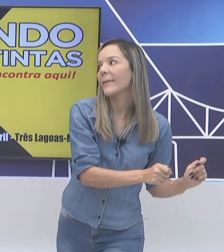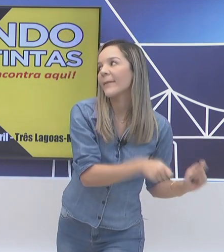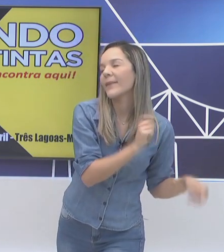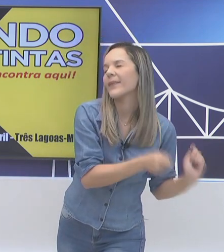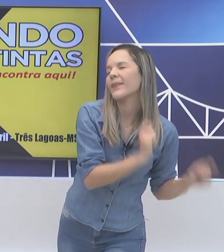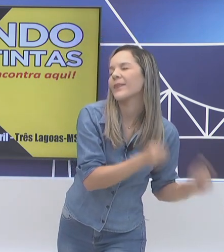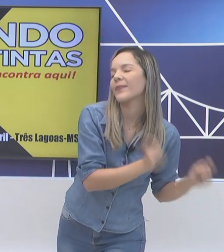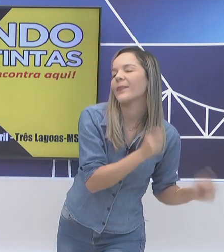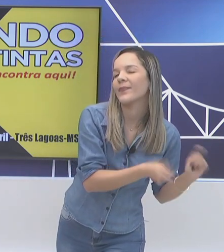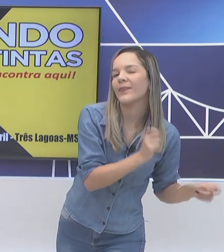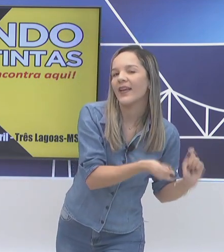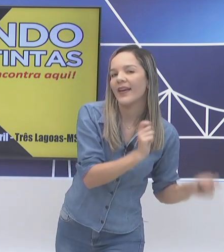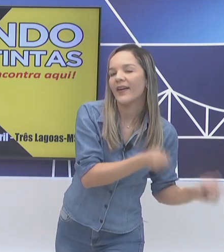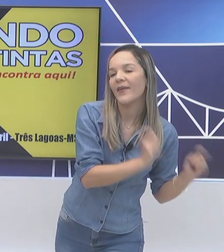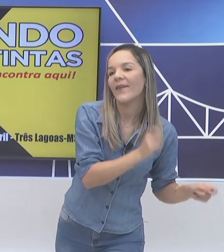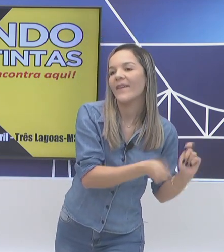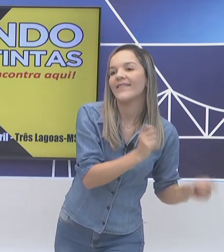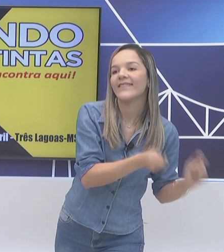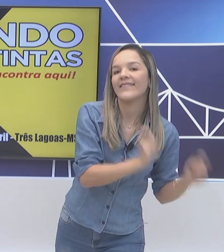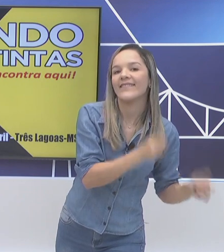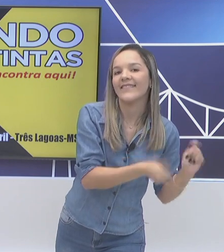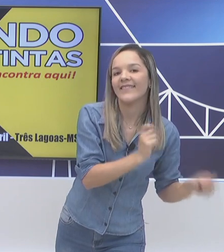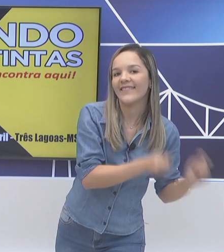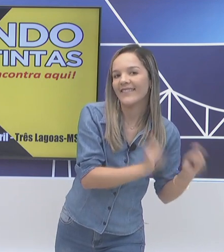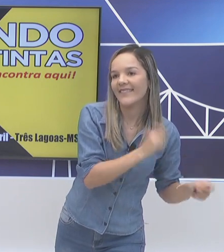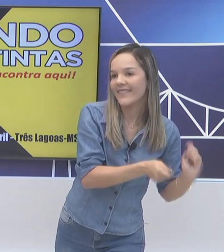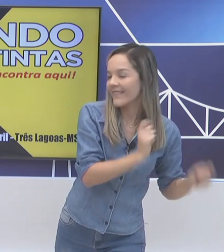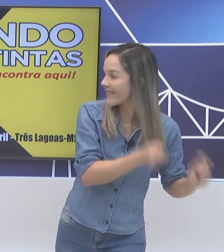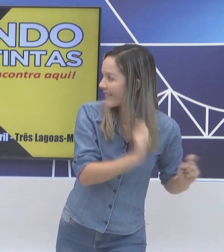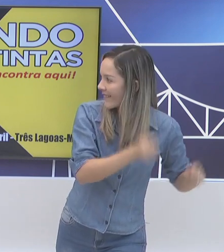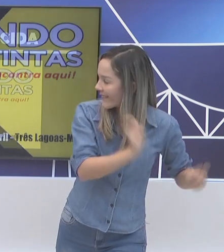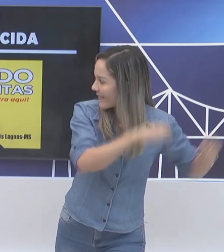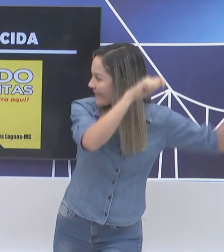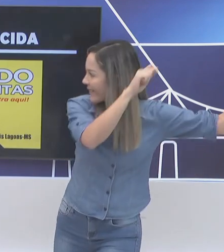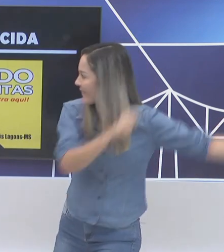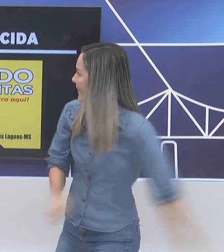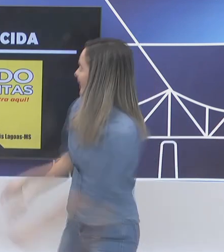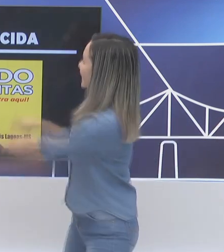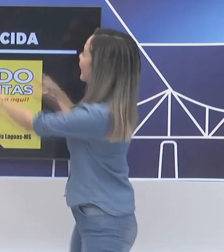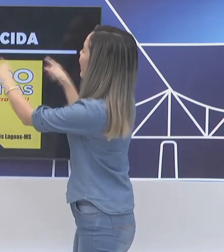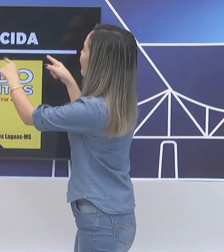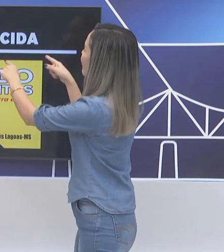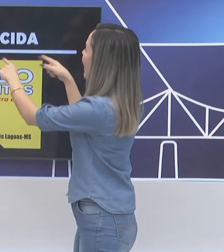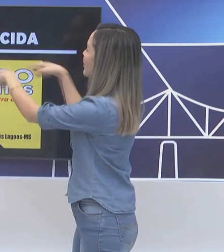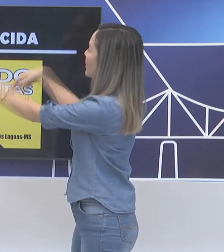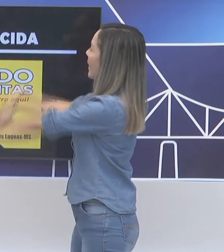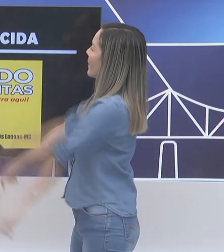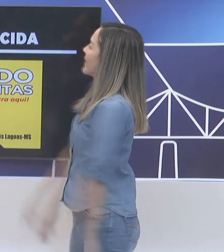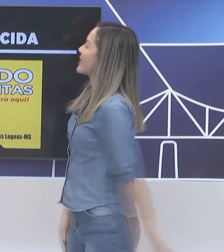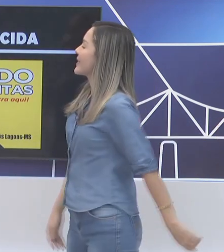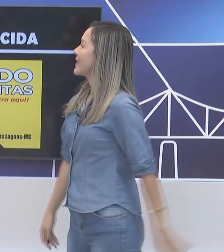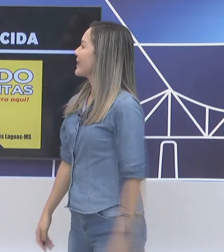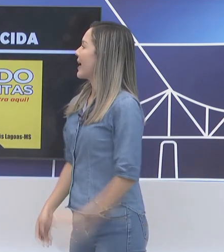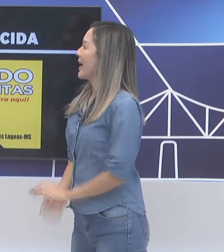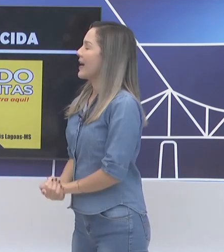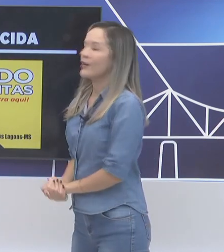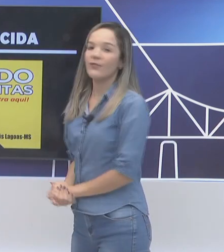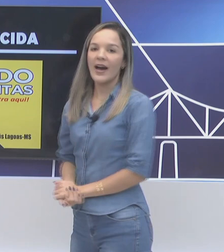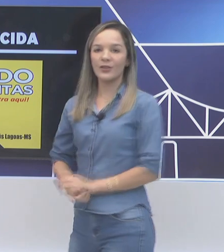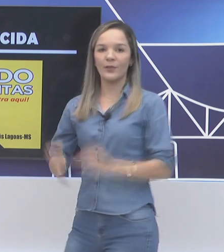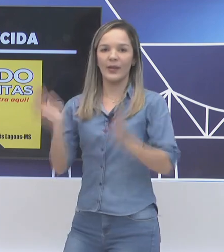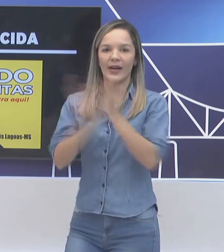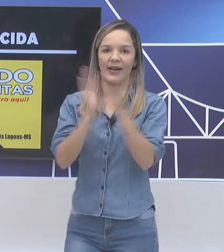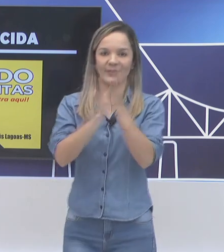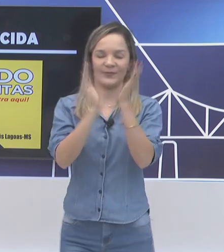rufem os tambores e vamos ver quem vai levar a tinta. A Fátima. Aparecida.